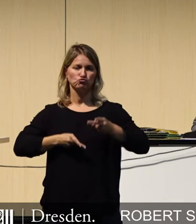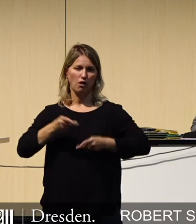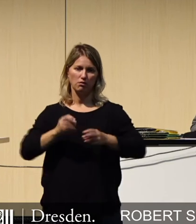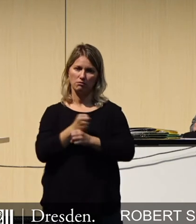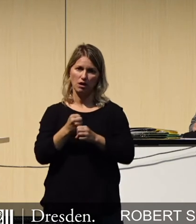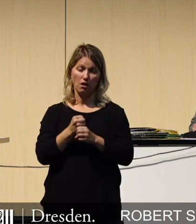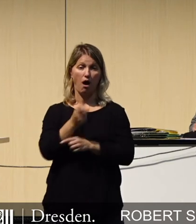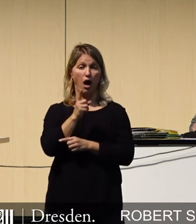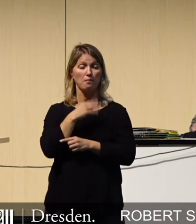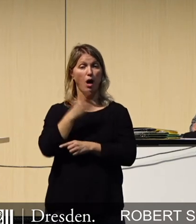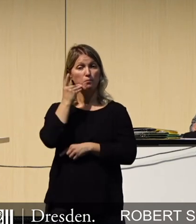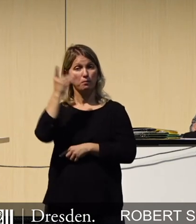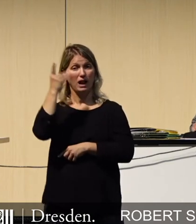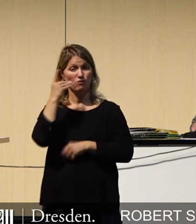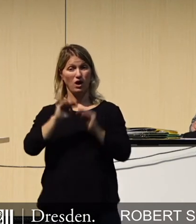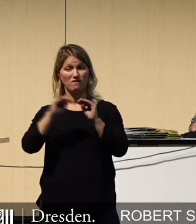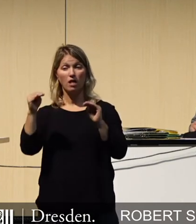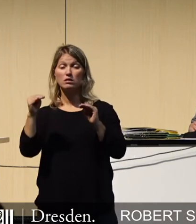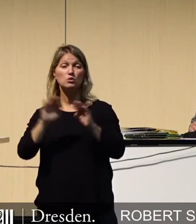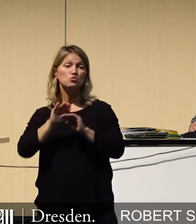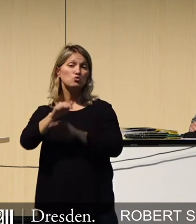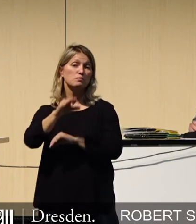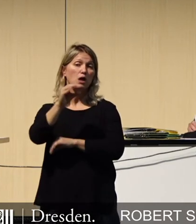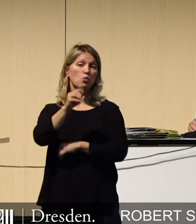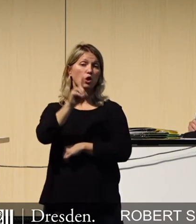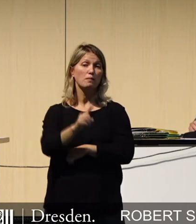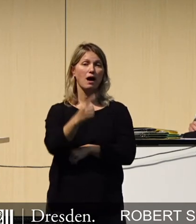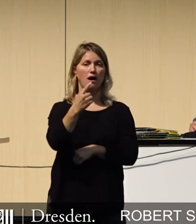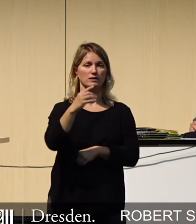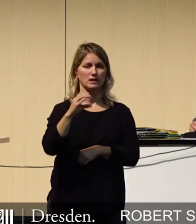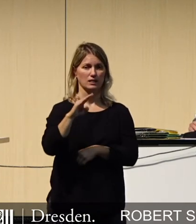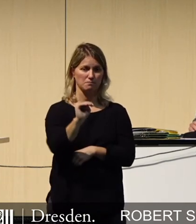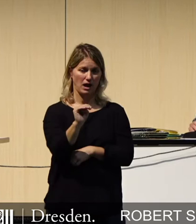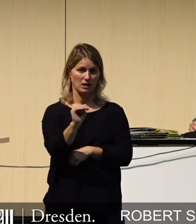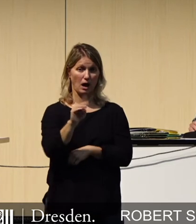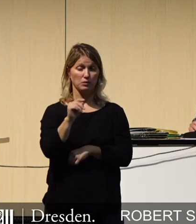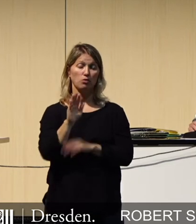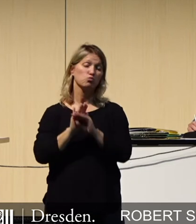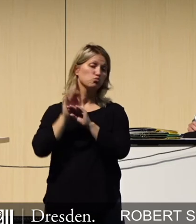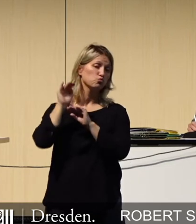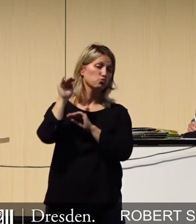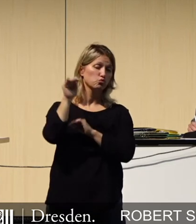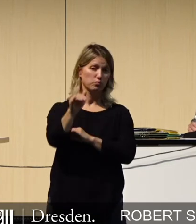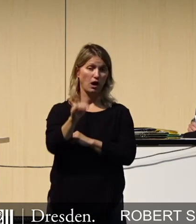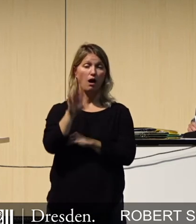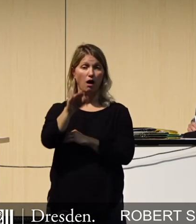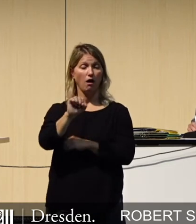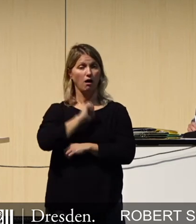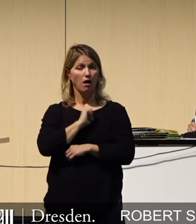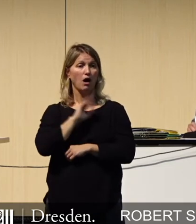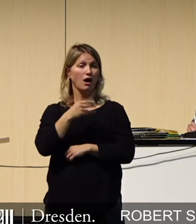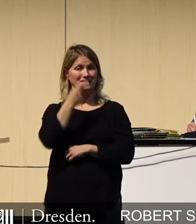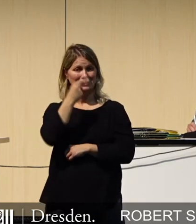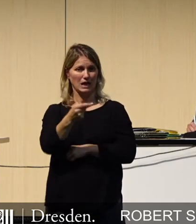Mobilfunkwellen hingegen bewegen sich im Bereich von über 0,1 Zentimeter, also weit höher als die Wellenlänge von zum Beispiel